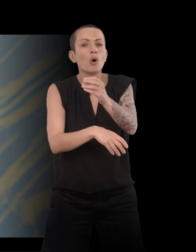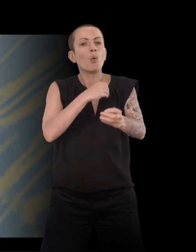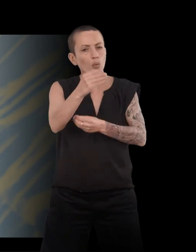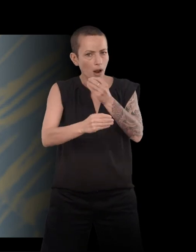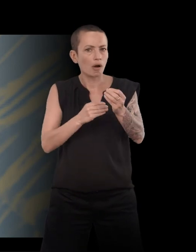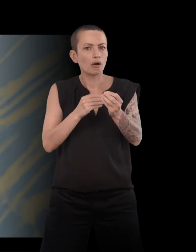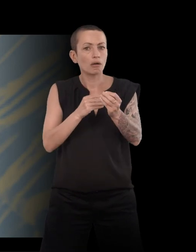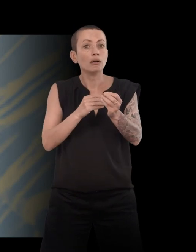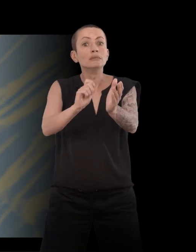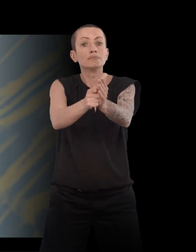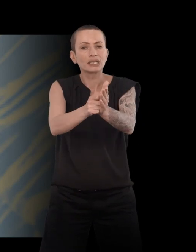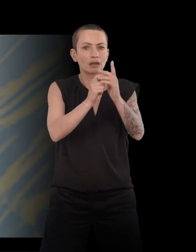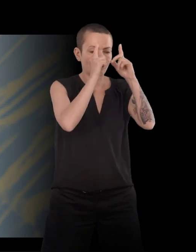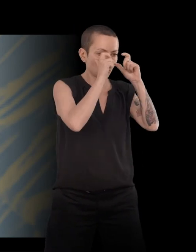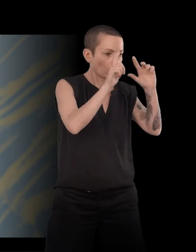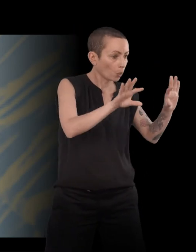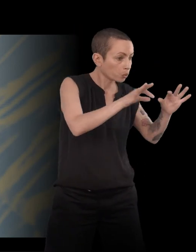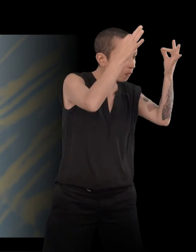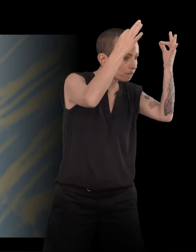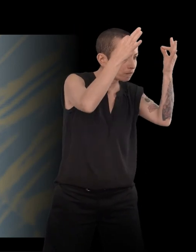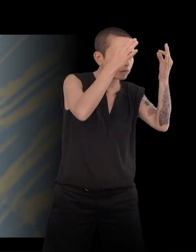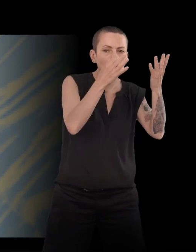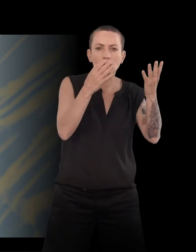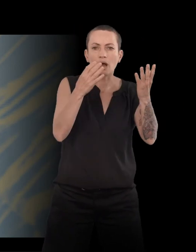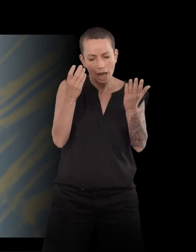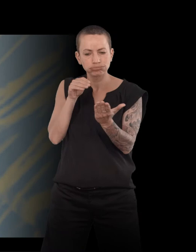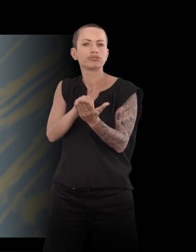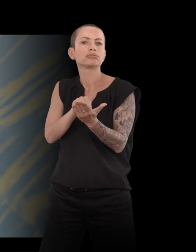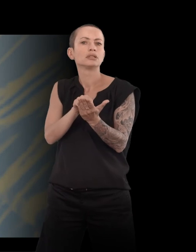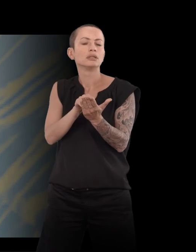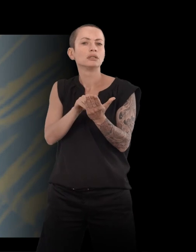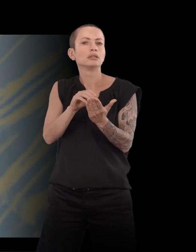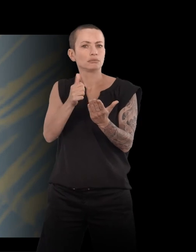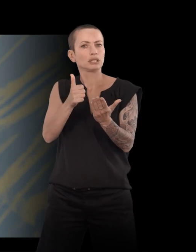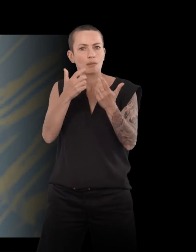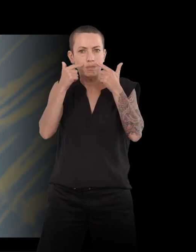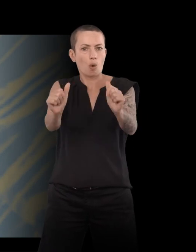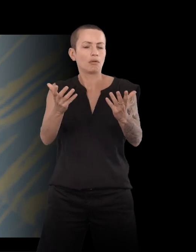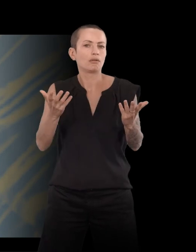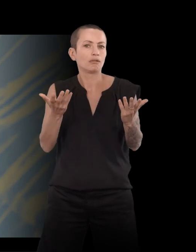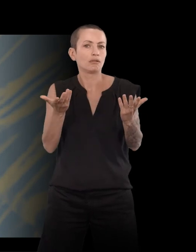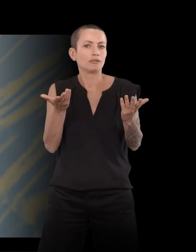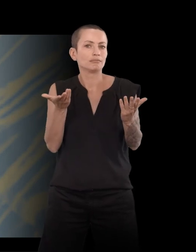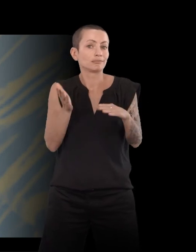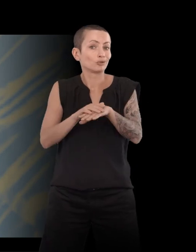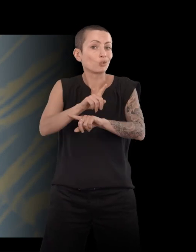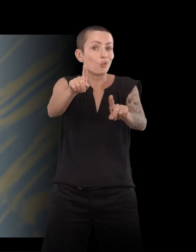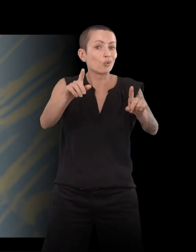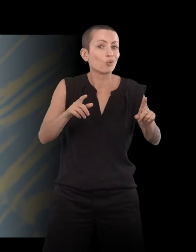quand j'ai trouvé quelques temps après, elle se sera trouvée à la première place. Et là, je la mets